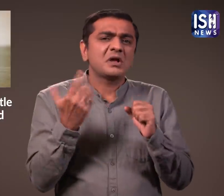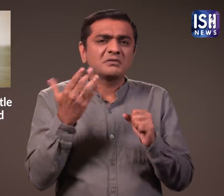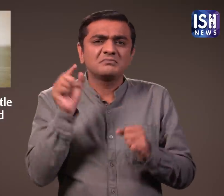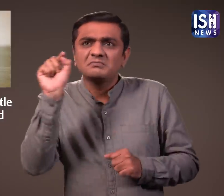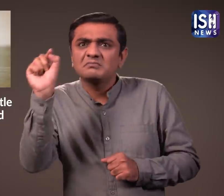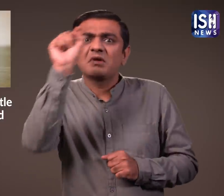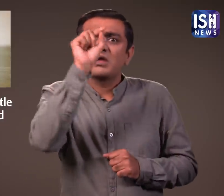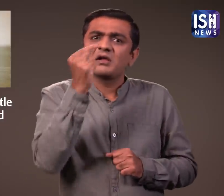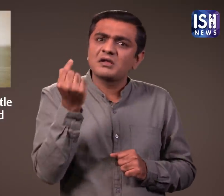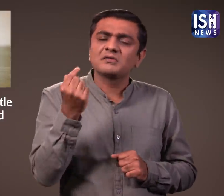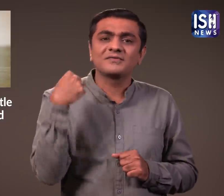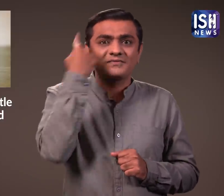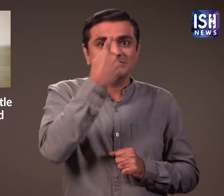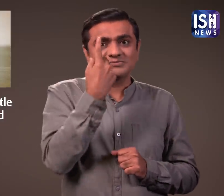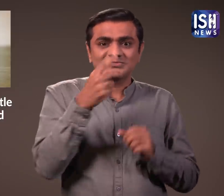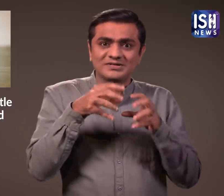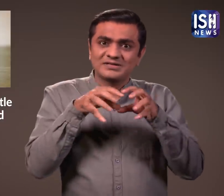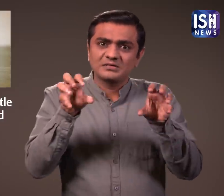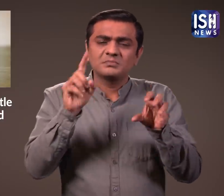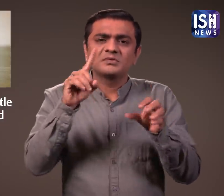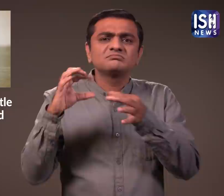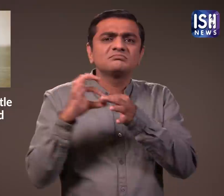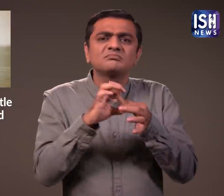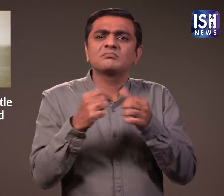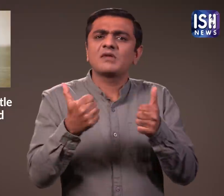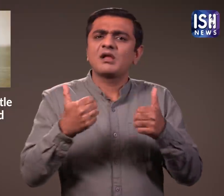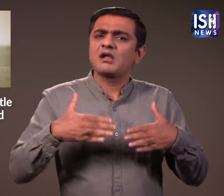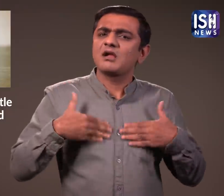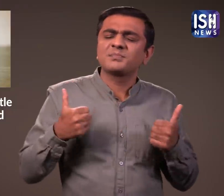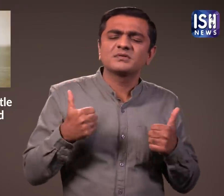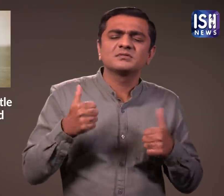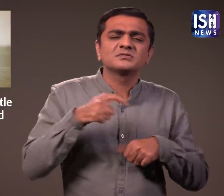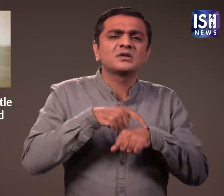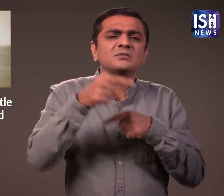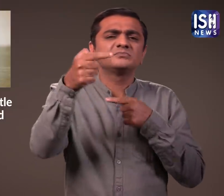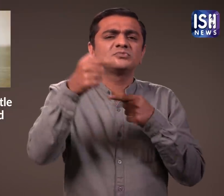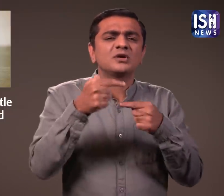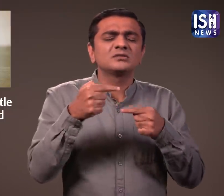क्योंकि जुड़े हुए कच्चों में जीवित रहने के लिए अच्छा समन्मे नहीं होता है